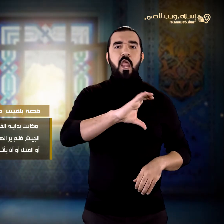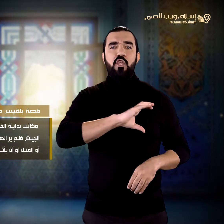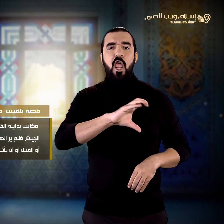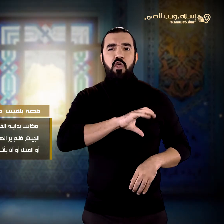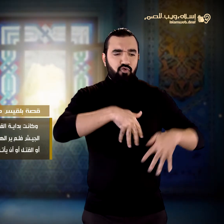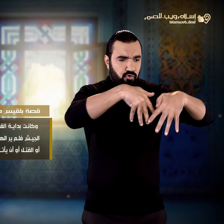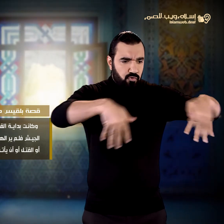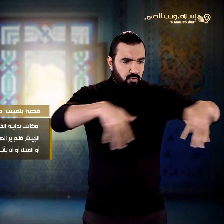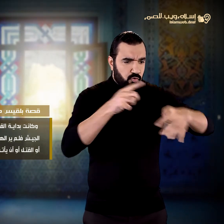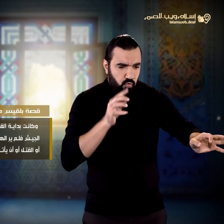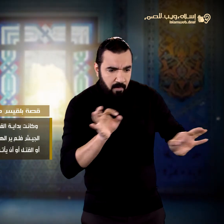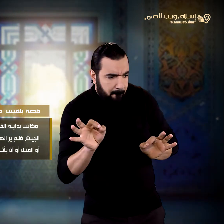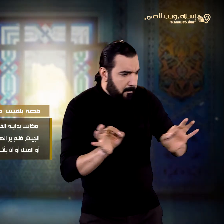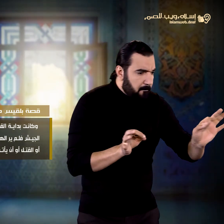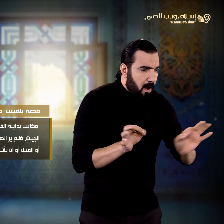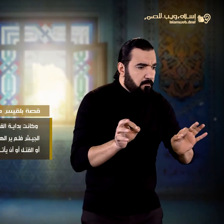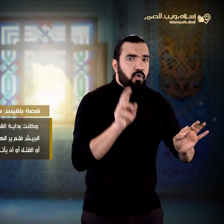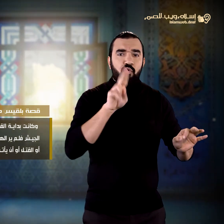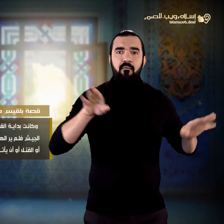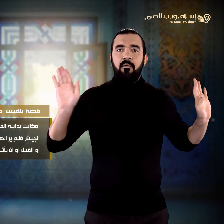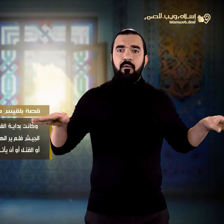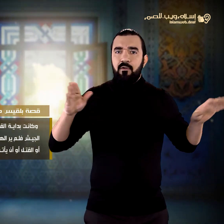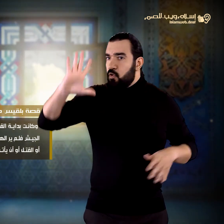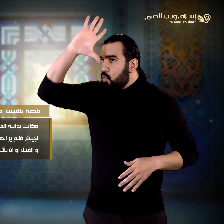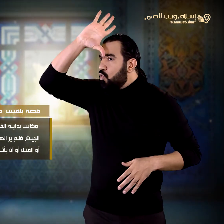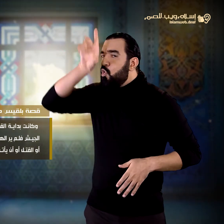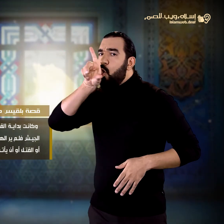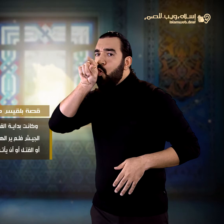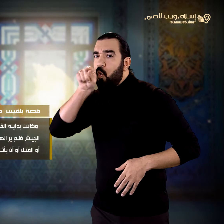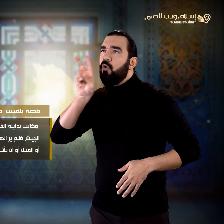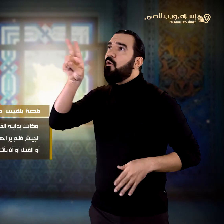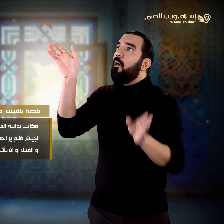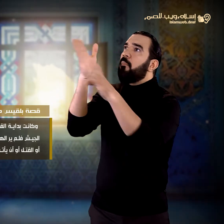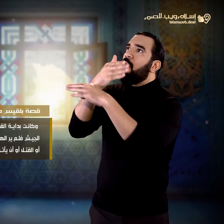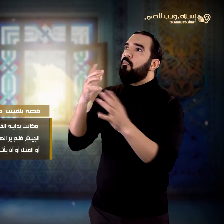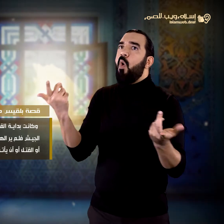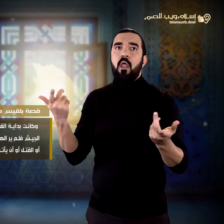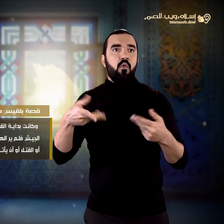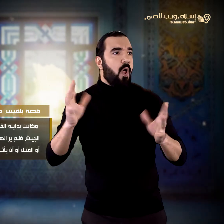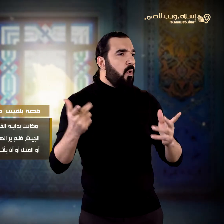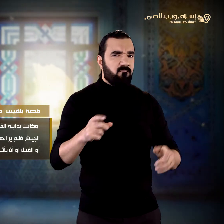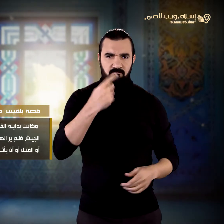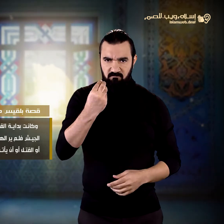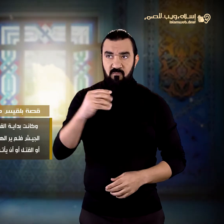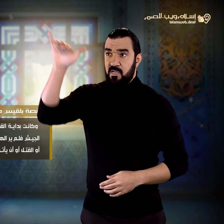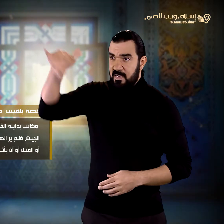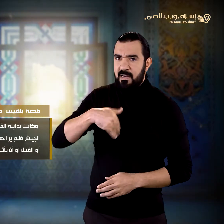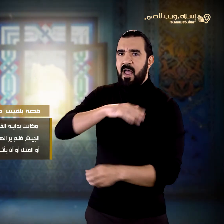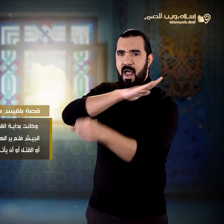فلم يرى الهدهد في مكانه فغضب وقرر معاقبته بالتعذيب أو القتل أو